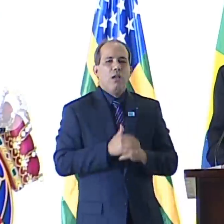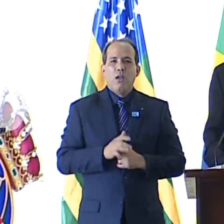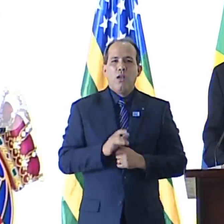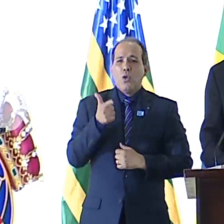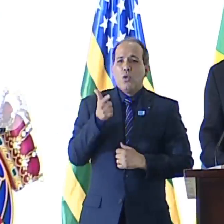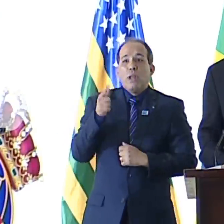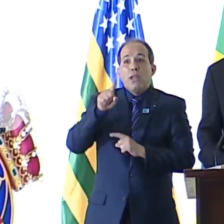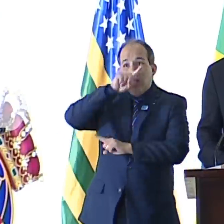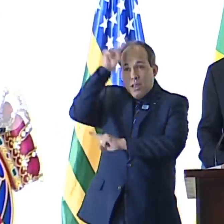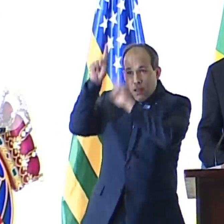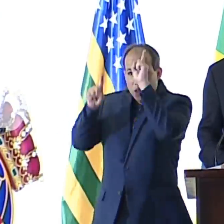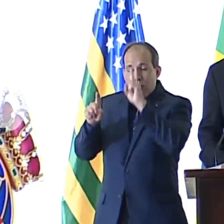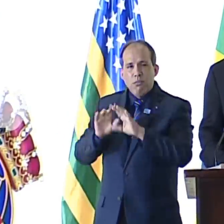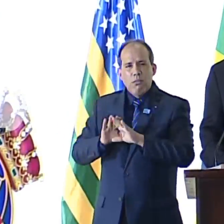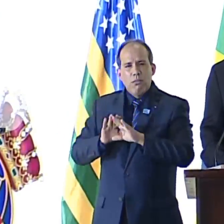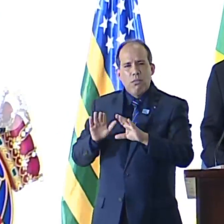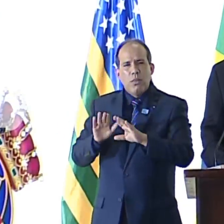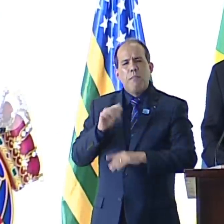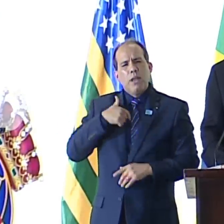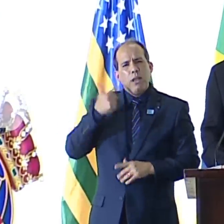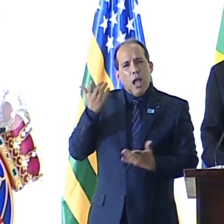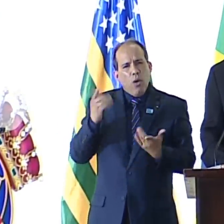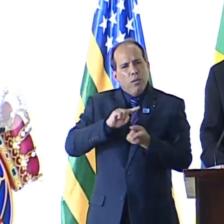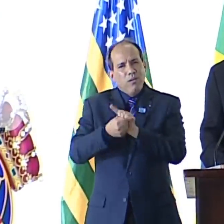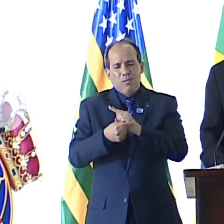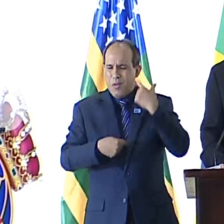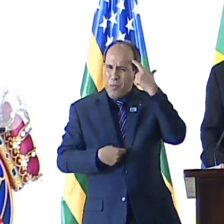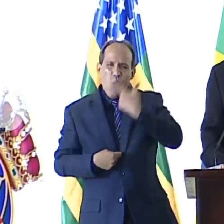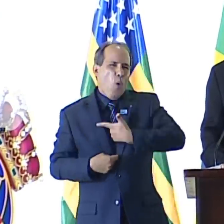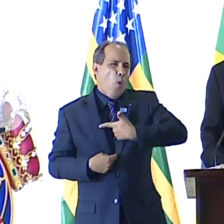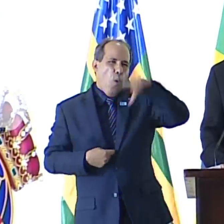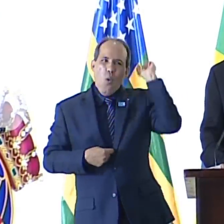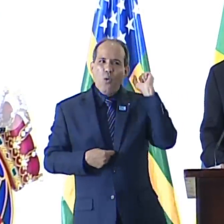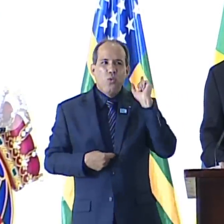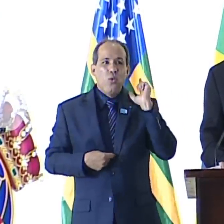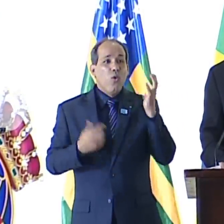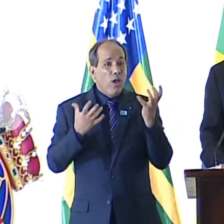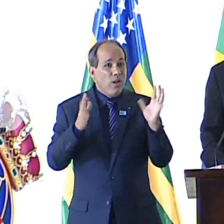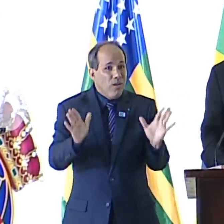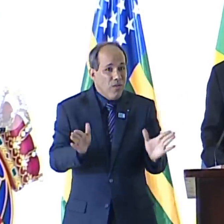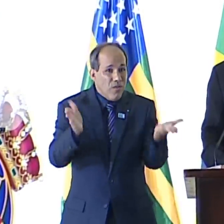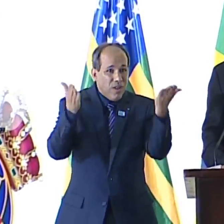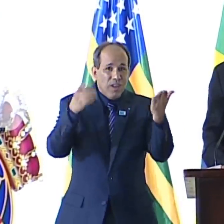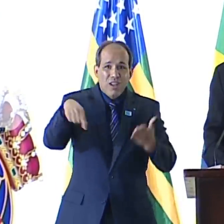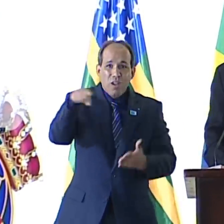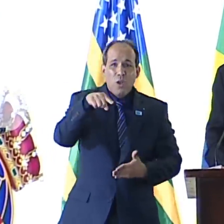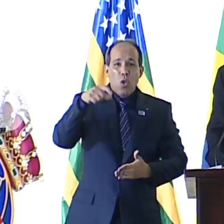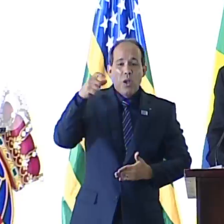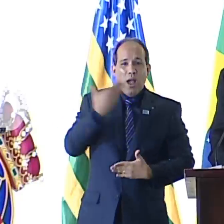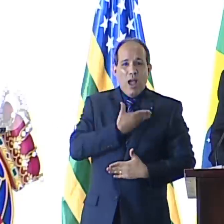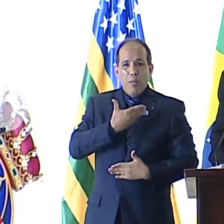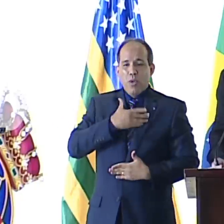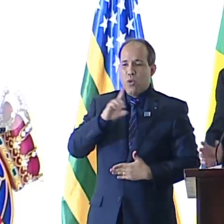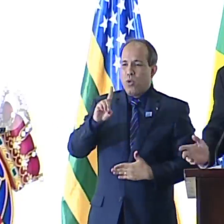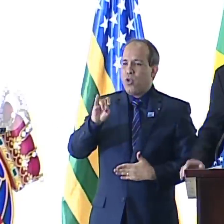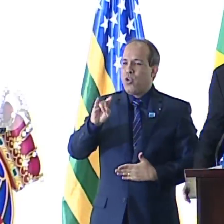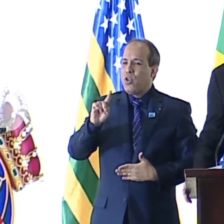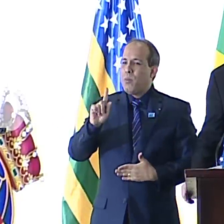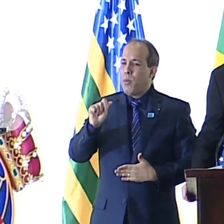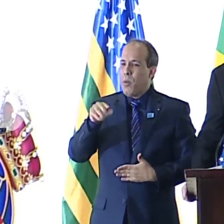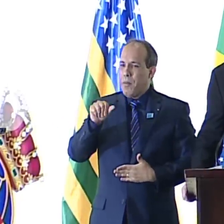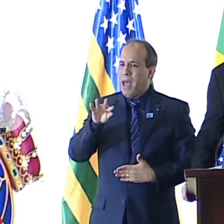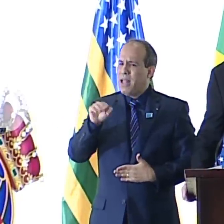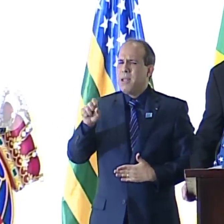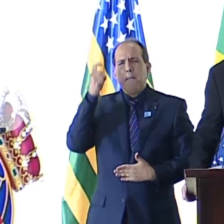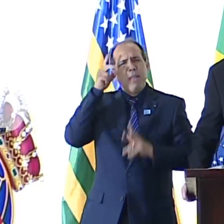haveria criação. Hoje não penso assim e quero encorajar os formandos e todos os colegas diplomatas a não pensarem assim. Há alguns